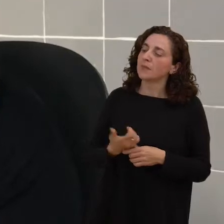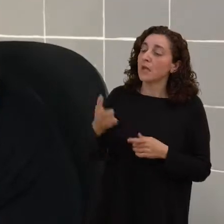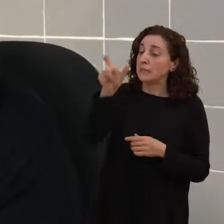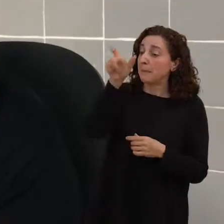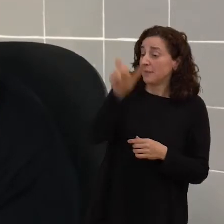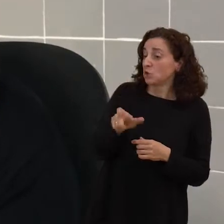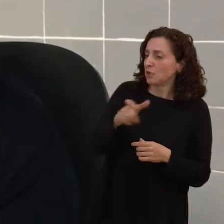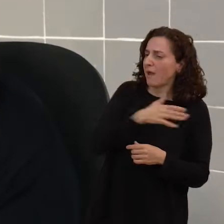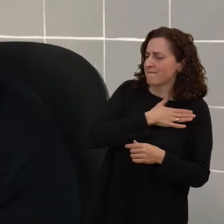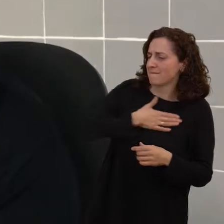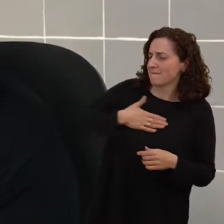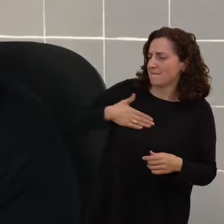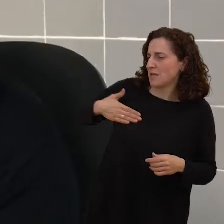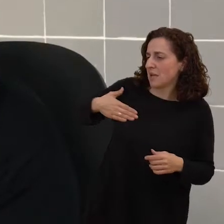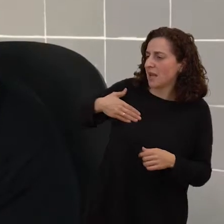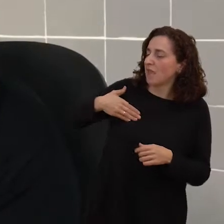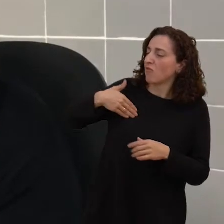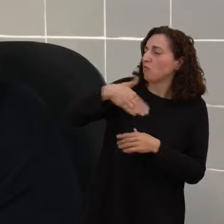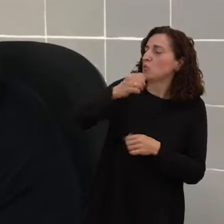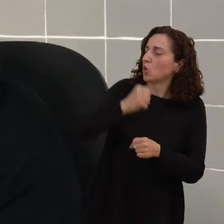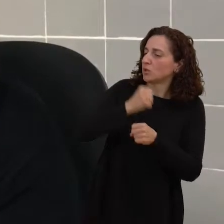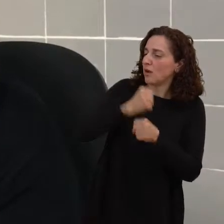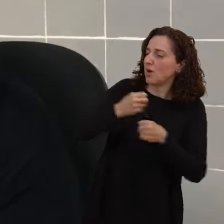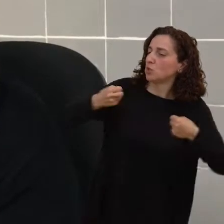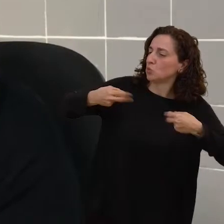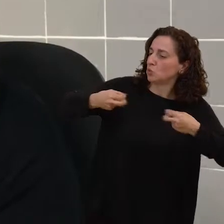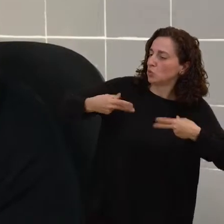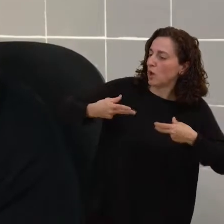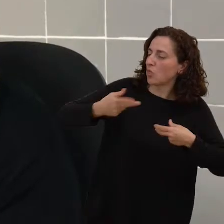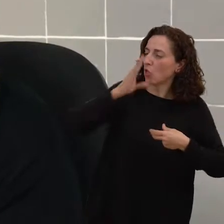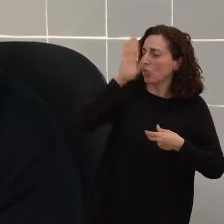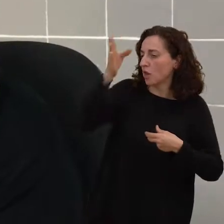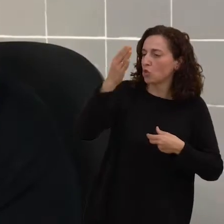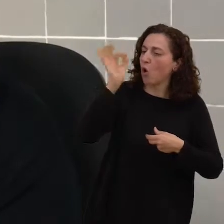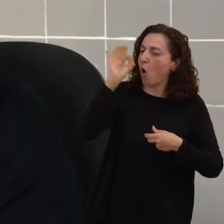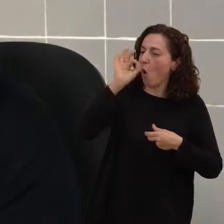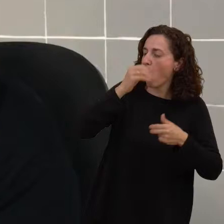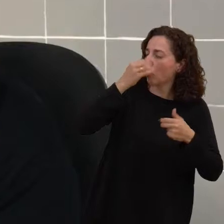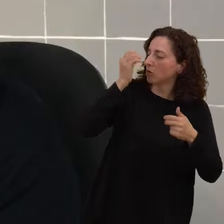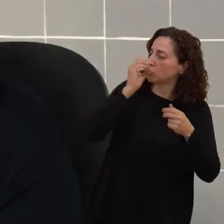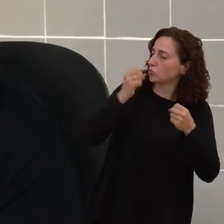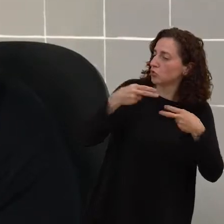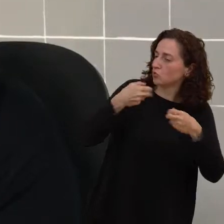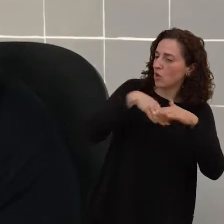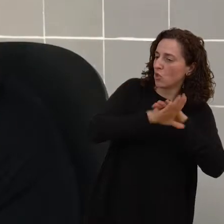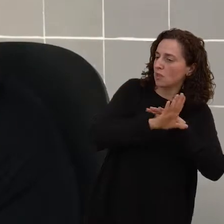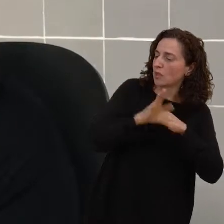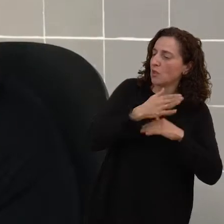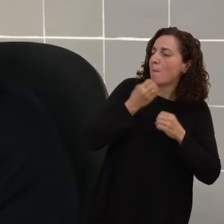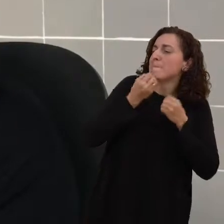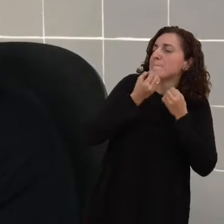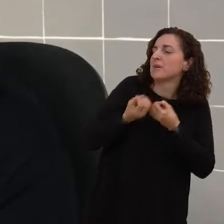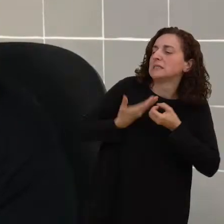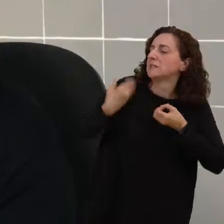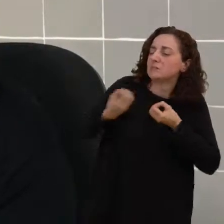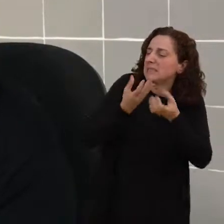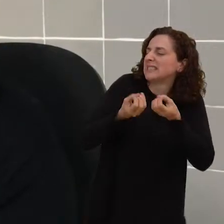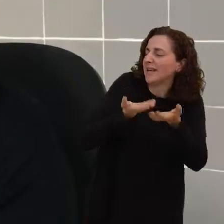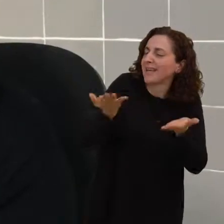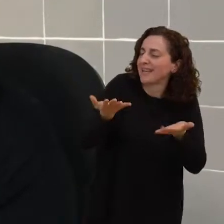el mensaje para alguien que quiera dedicarse al subtitulado en directo o al subtitulado multilingüe? Pues que es